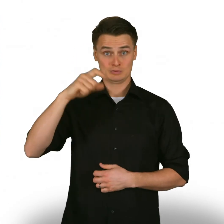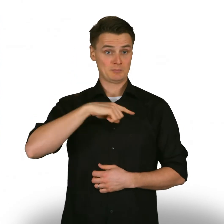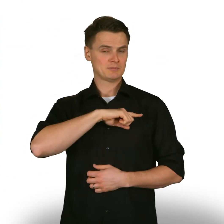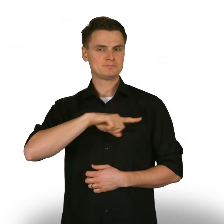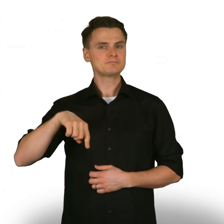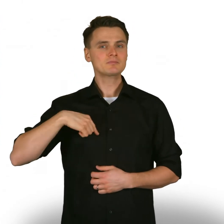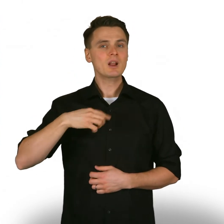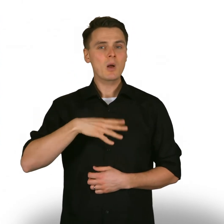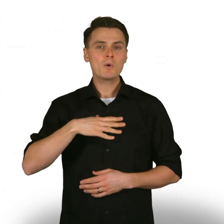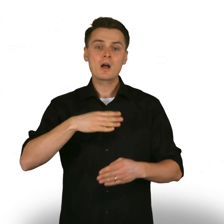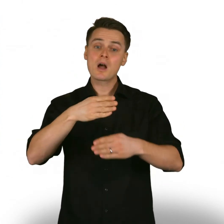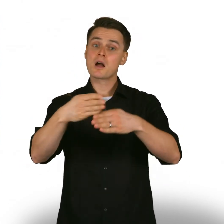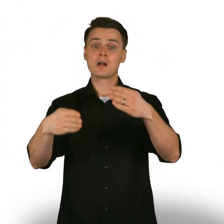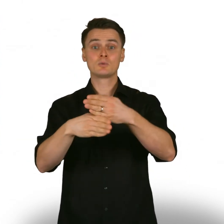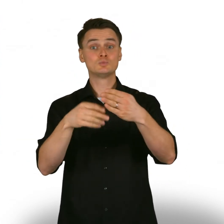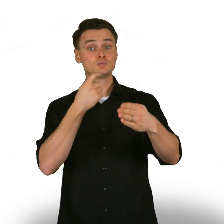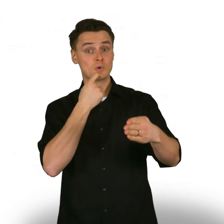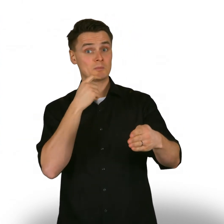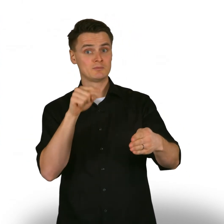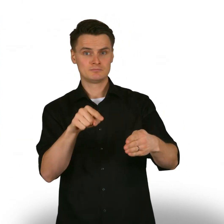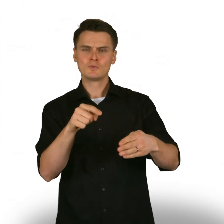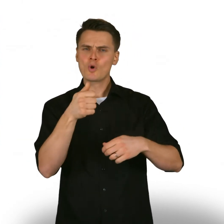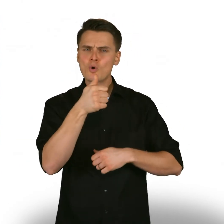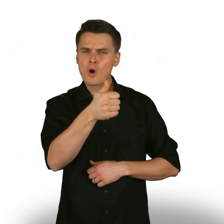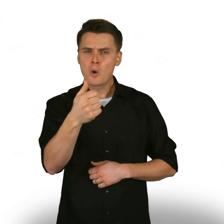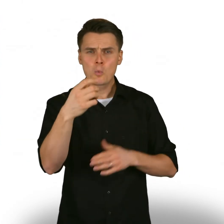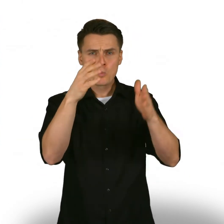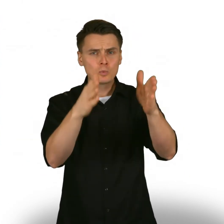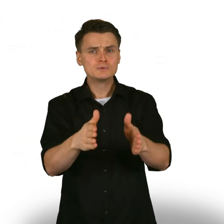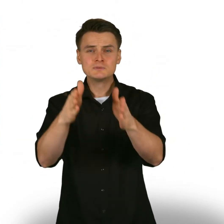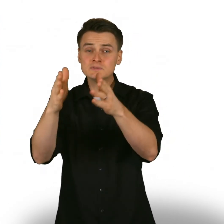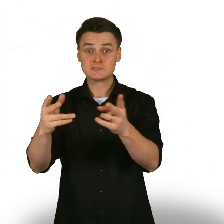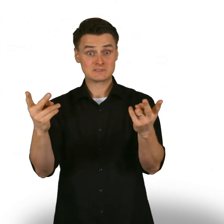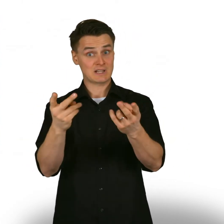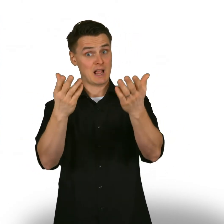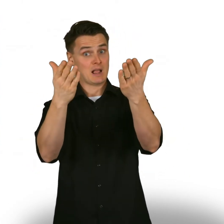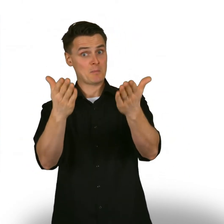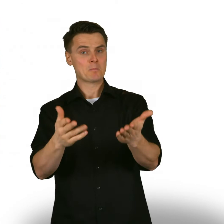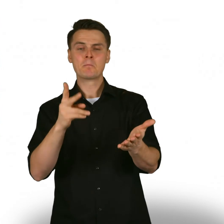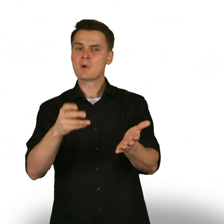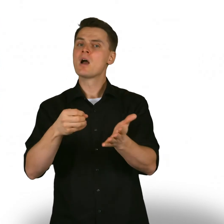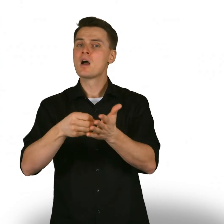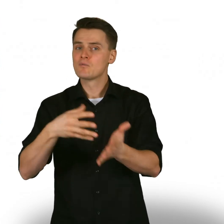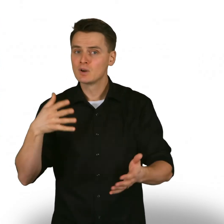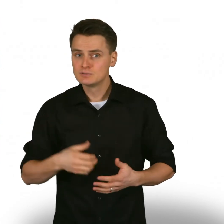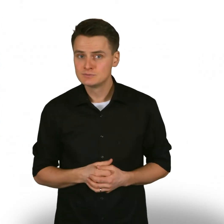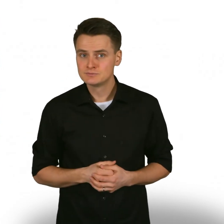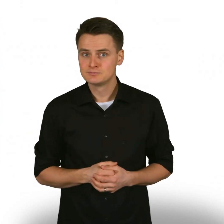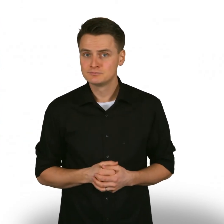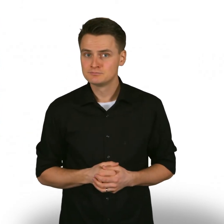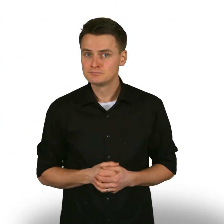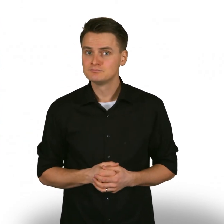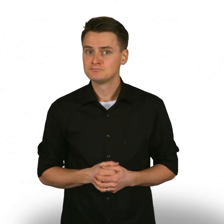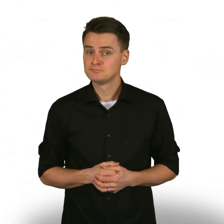Sosiaalidemokraatit haluavat rakentaa Suomea, jossa jokainen yksilö on arvokas ja tärkeä sellaisena kuin on.